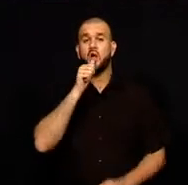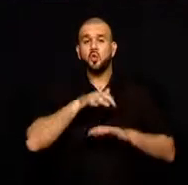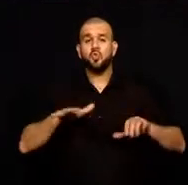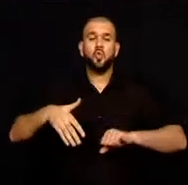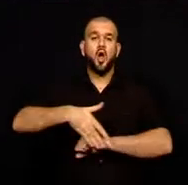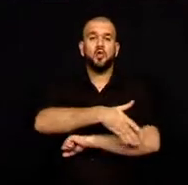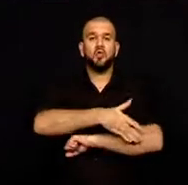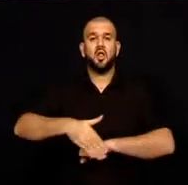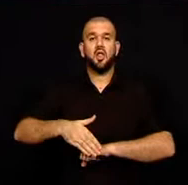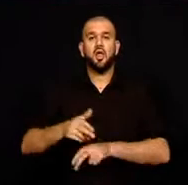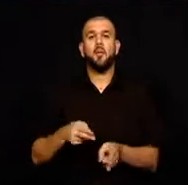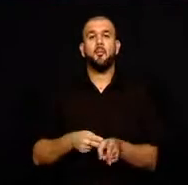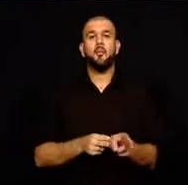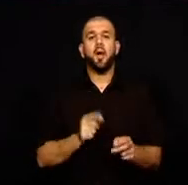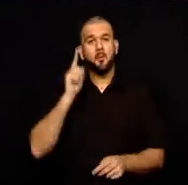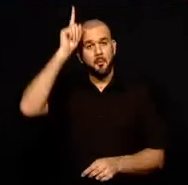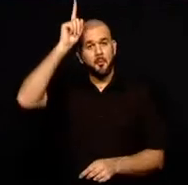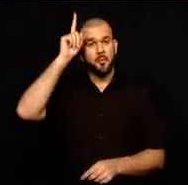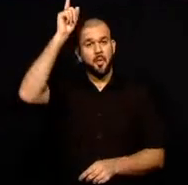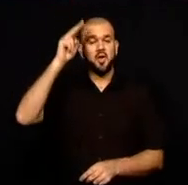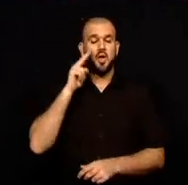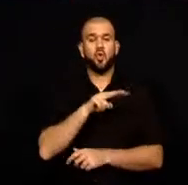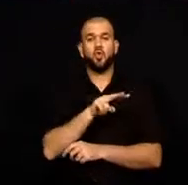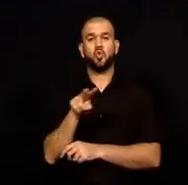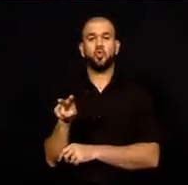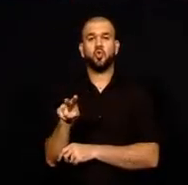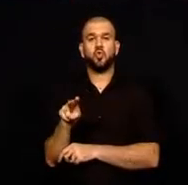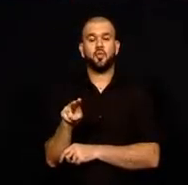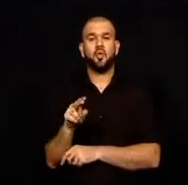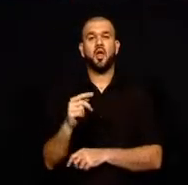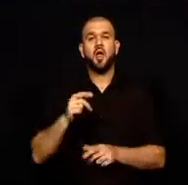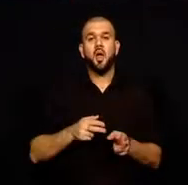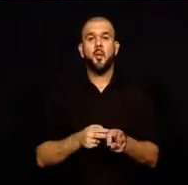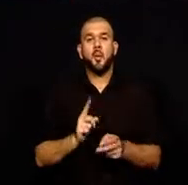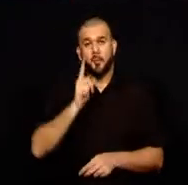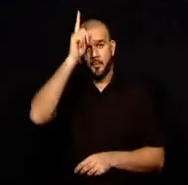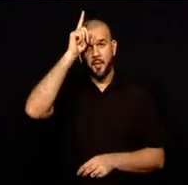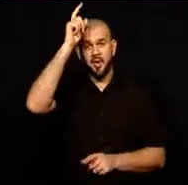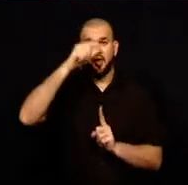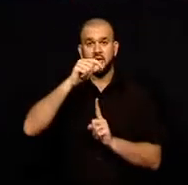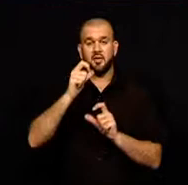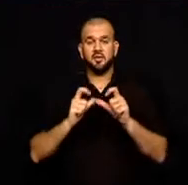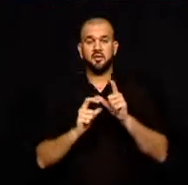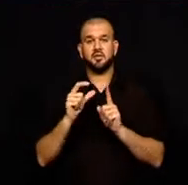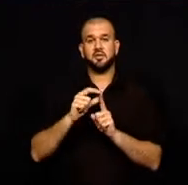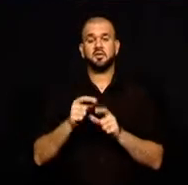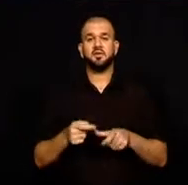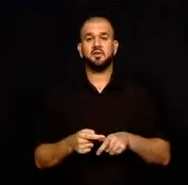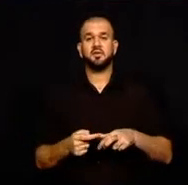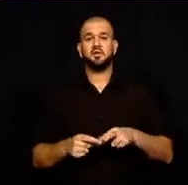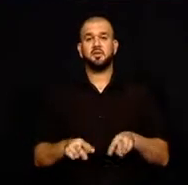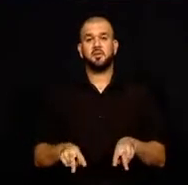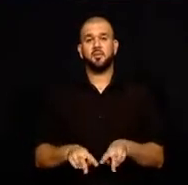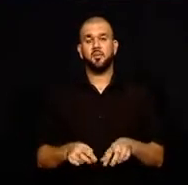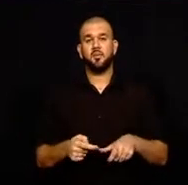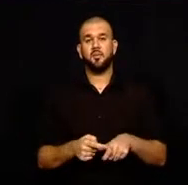Larnaka açıklarında balina görüntülendi. Balinanın ispermeçet